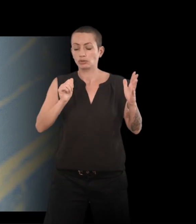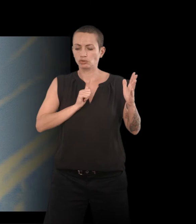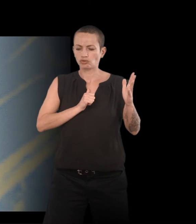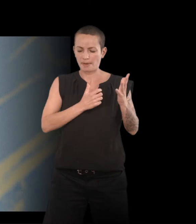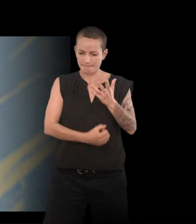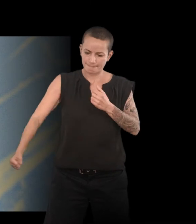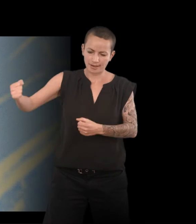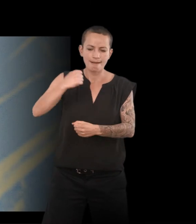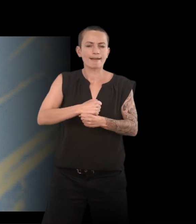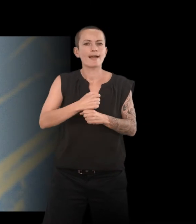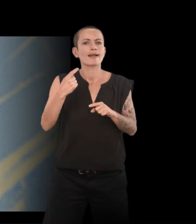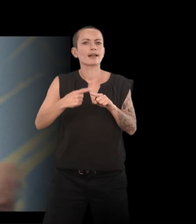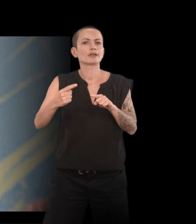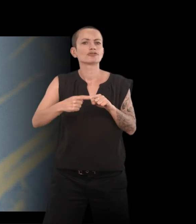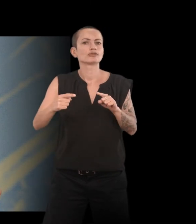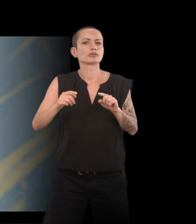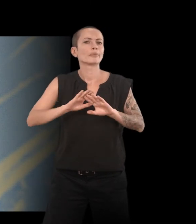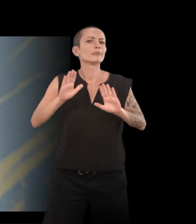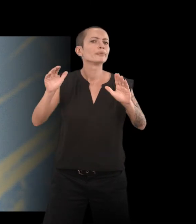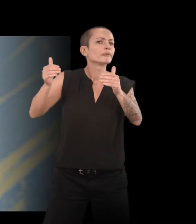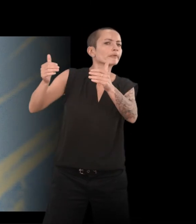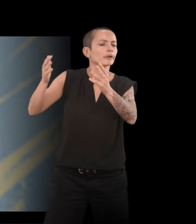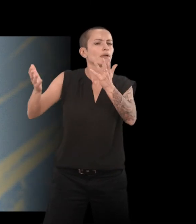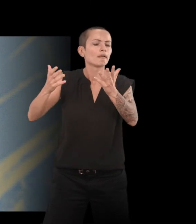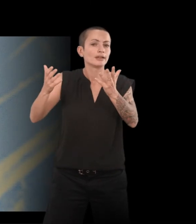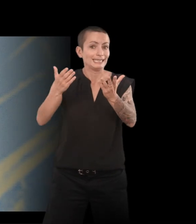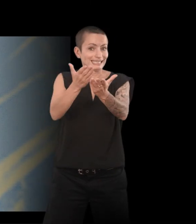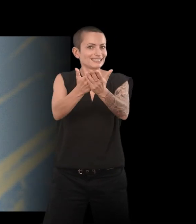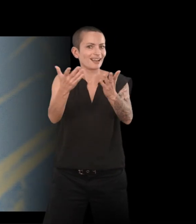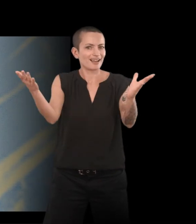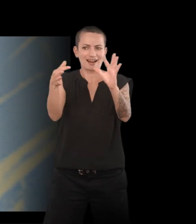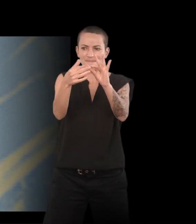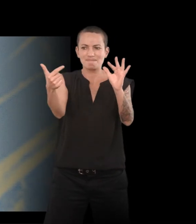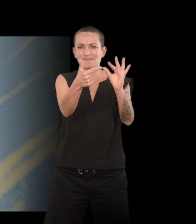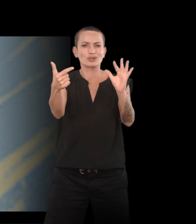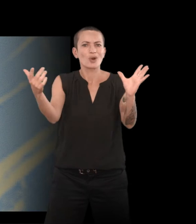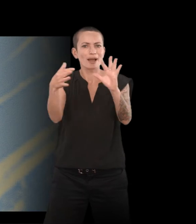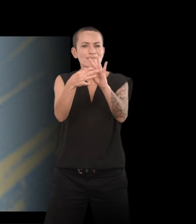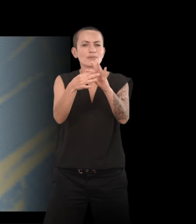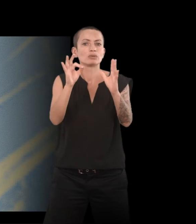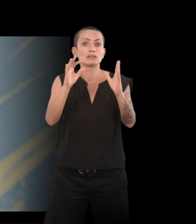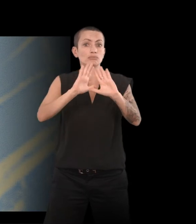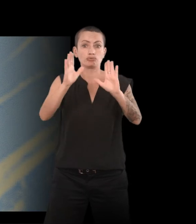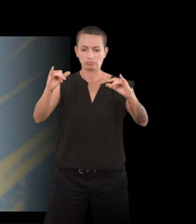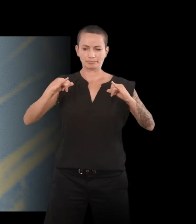et à cesser d'être, et du coup, on retrouve l'articulation entre les deux, mais cesser d'être dans une position de passivité,